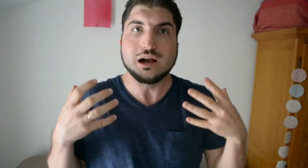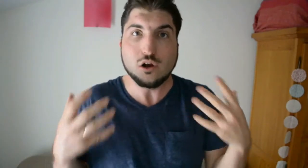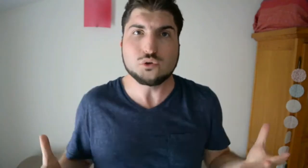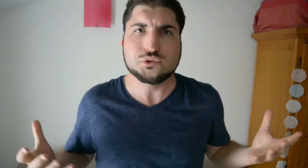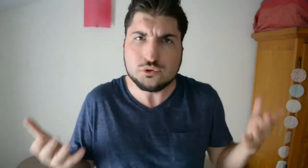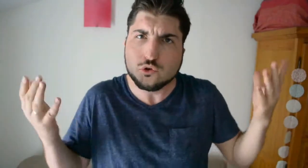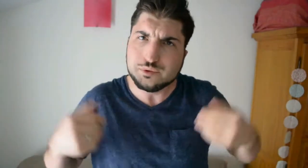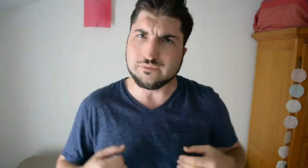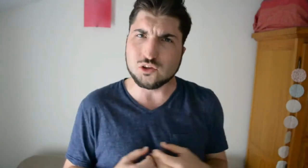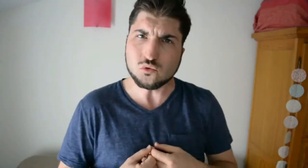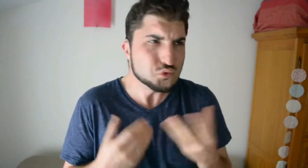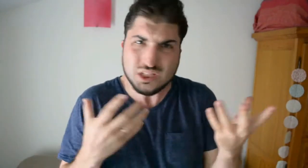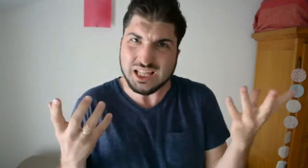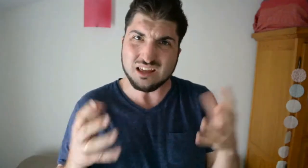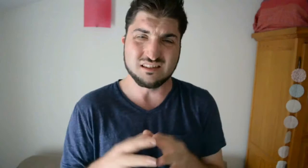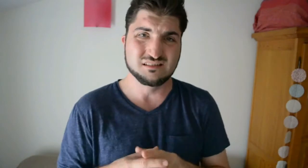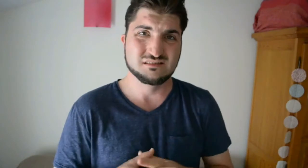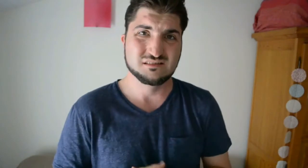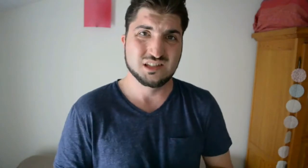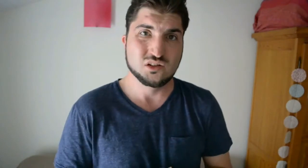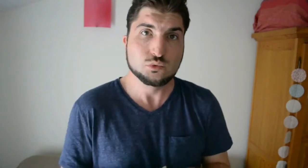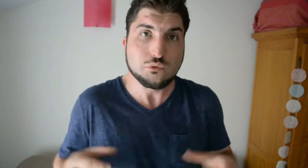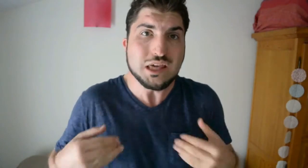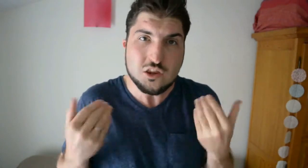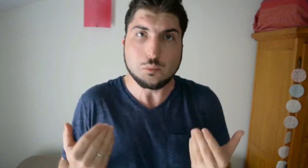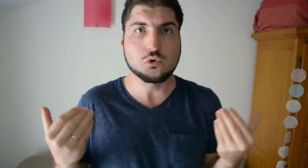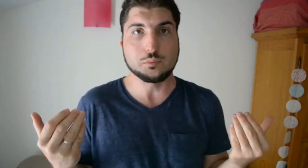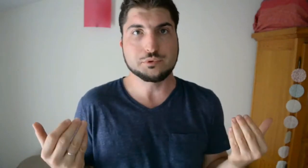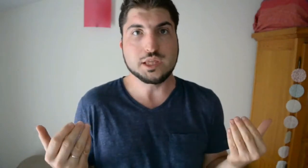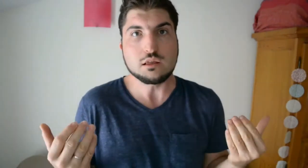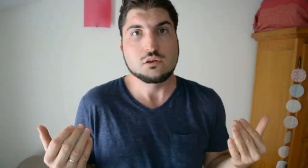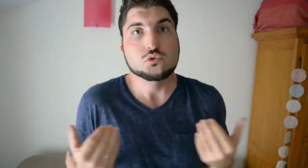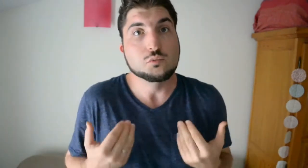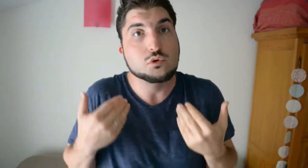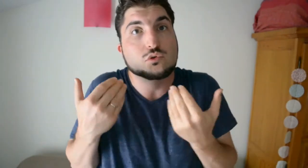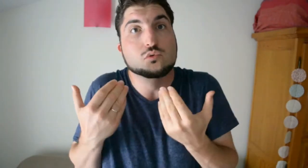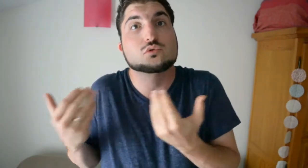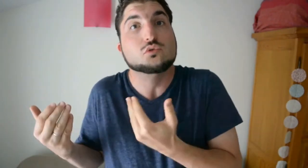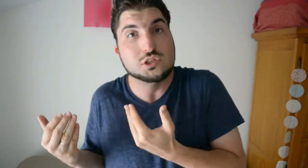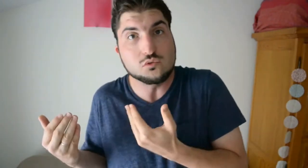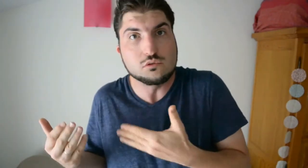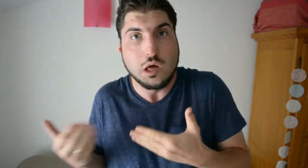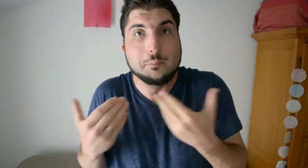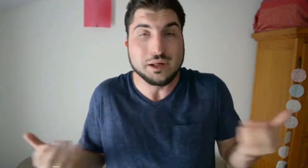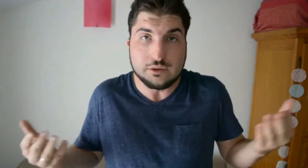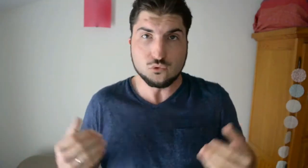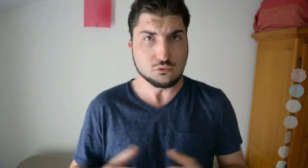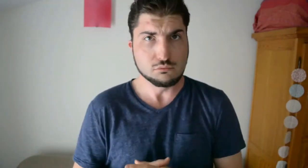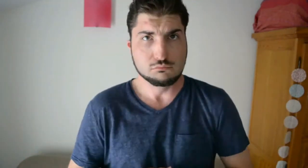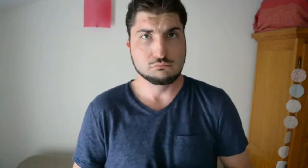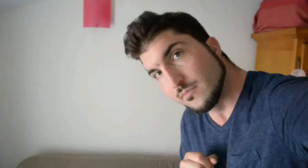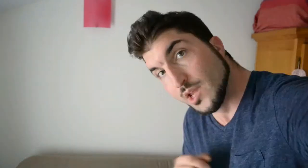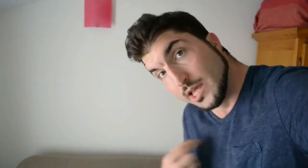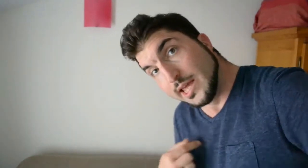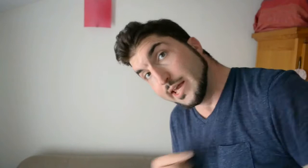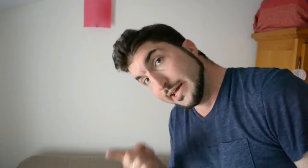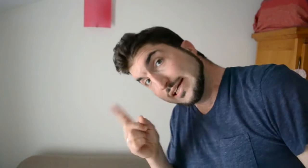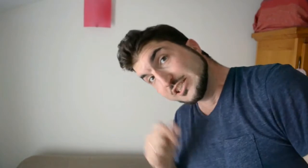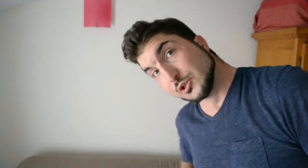grand sens de l'observation, du détail. Nous avons énormément compensé du manque de notre audition par la vue. Et j'ai